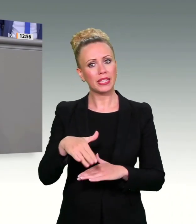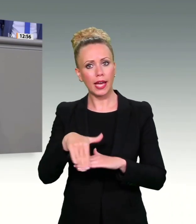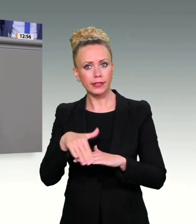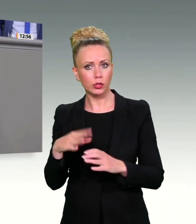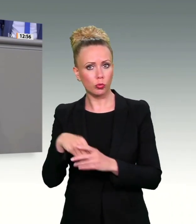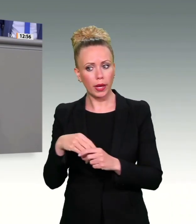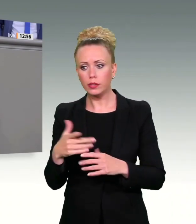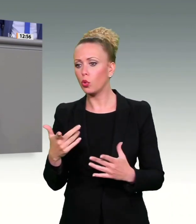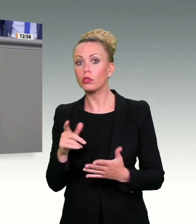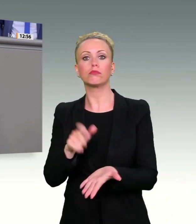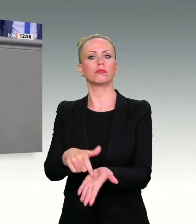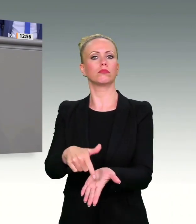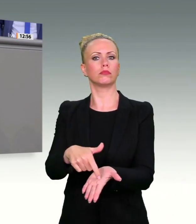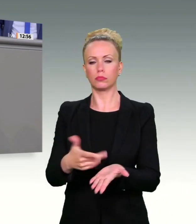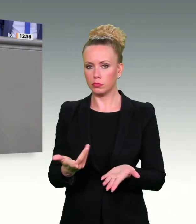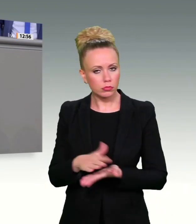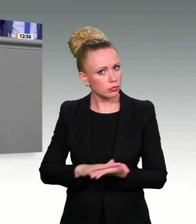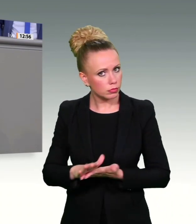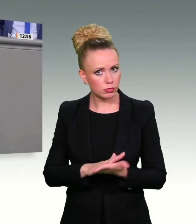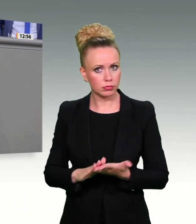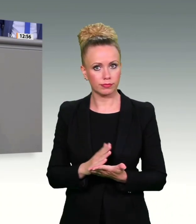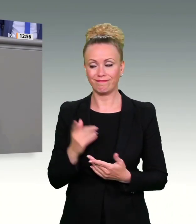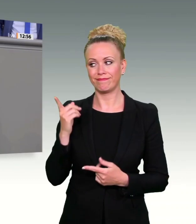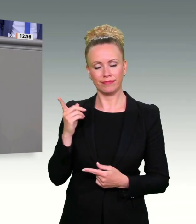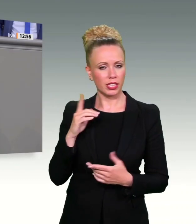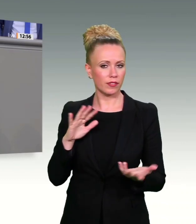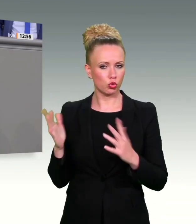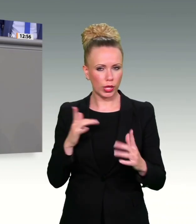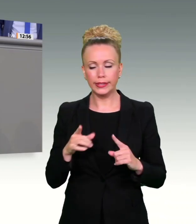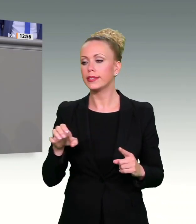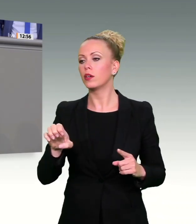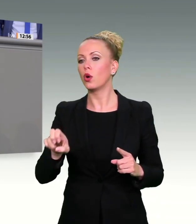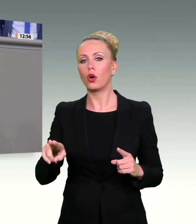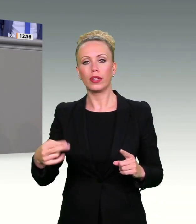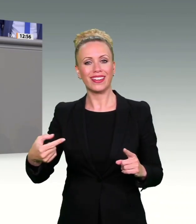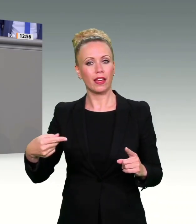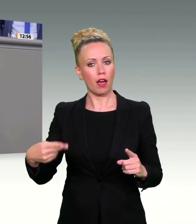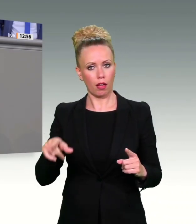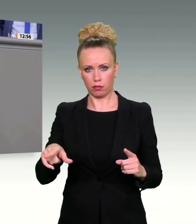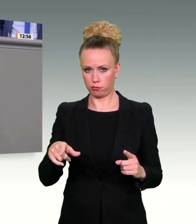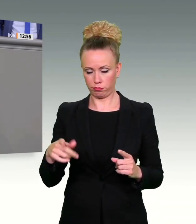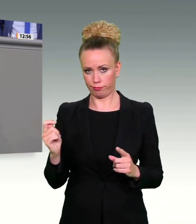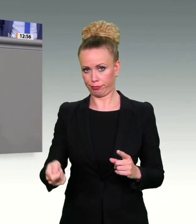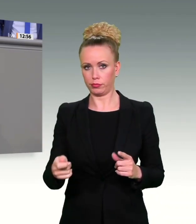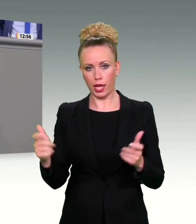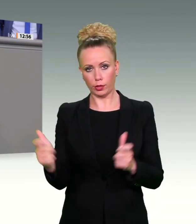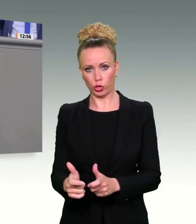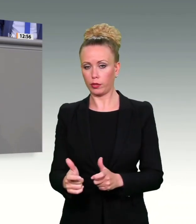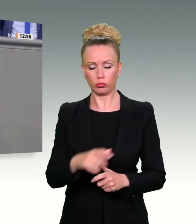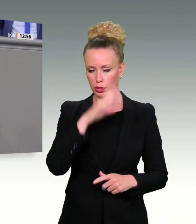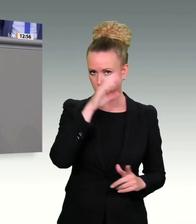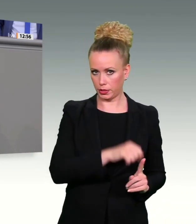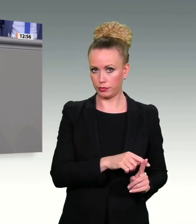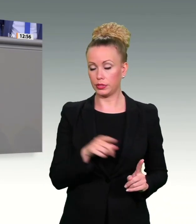Außerdem hat die CDU offenbar die Einschränkung des EuGH nicht verstanden, wonach die Speicherfrist auf das äußerst Notwendige beschränkt sein muss.